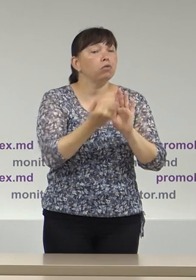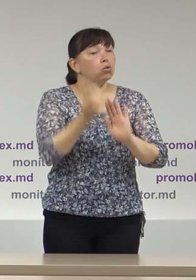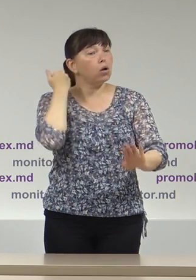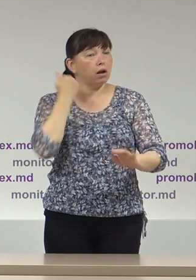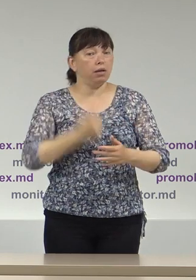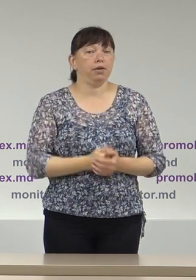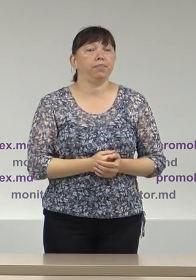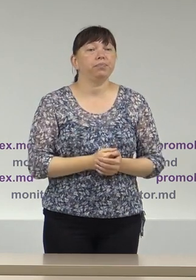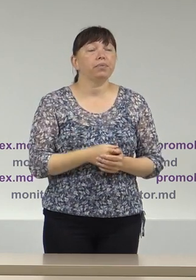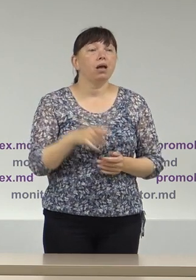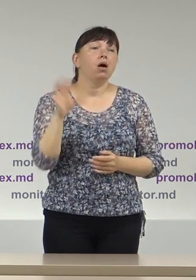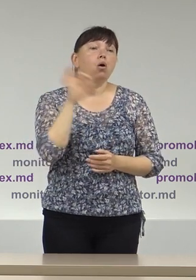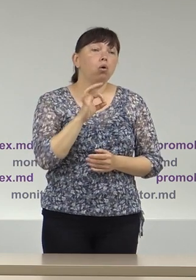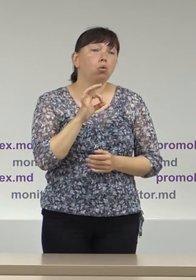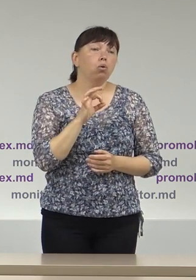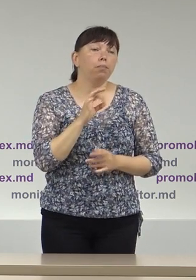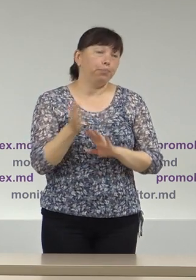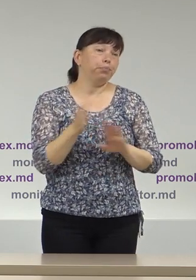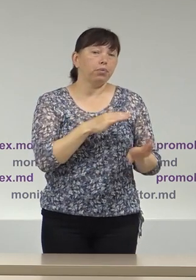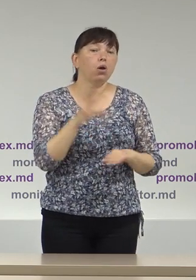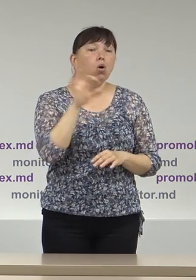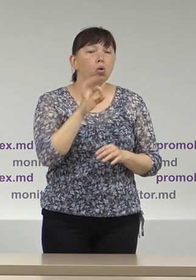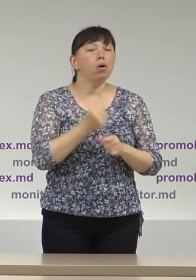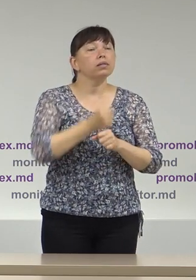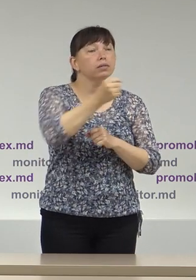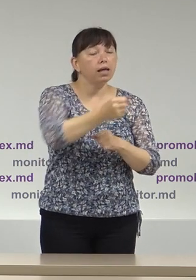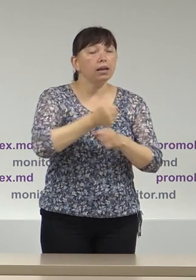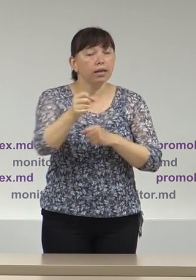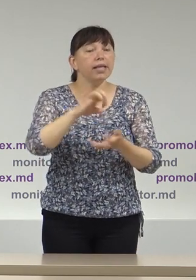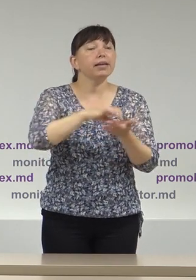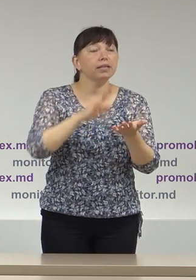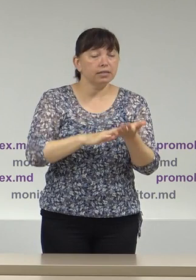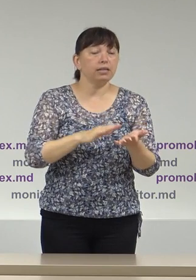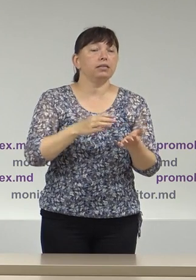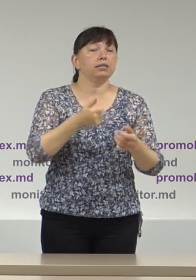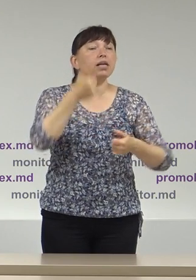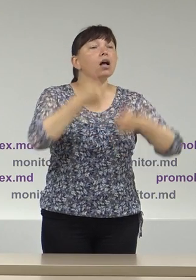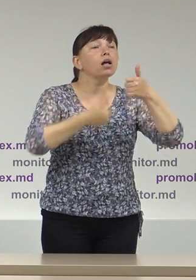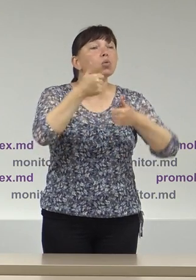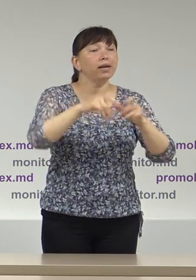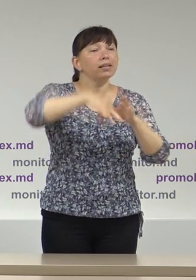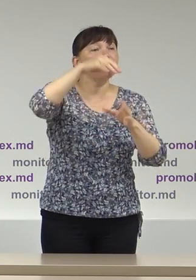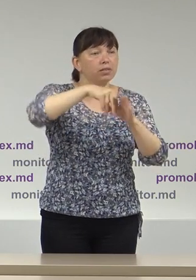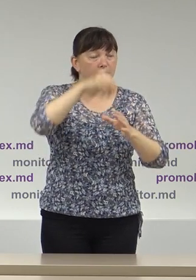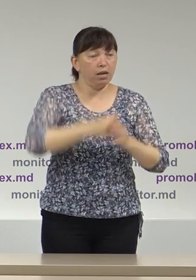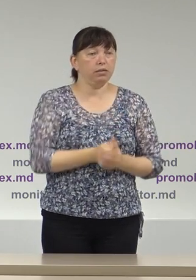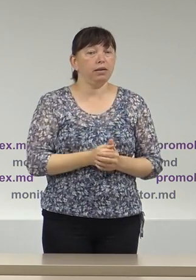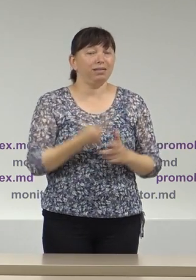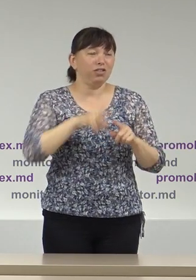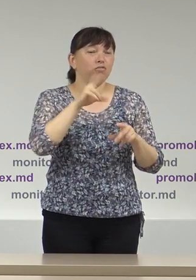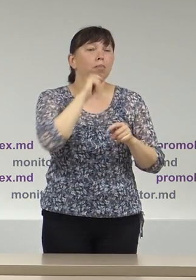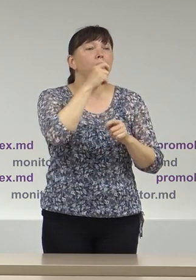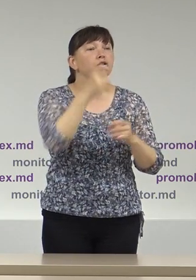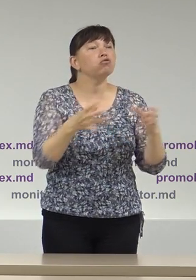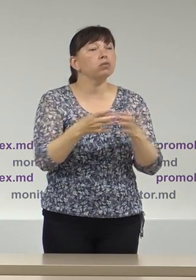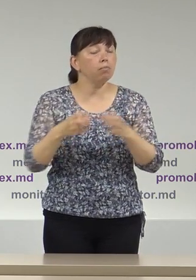Cu privire la desemnarea și înregistrarea concurenților electorale. Deci, noi am constatat